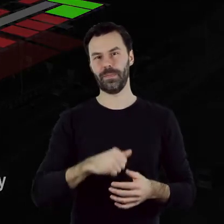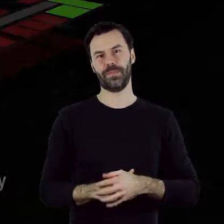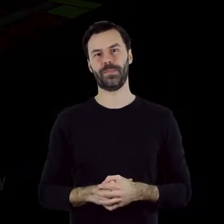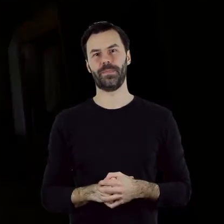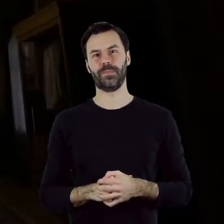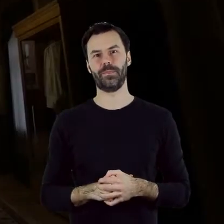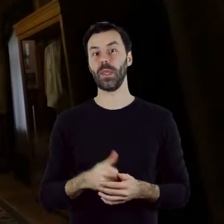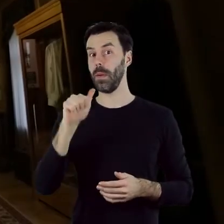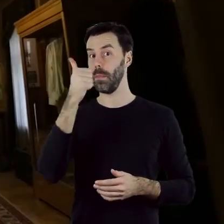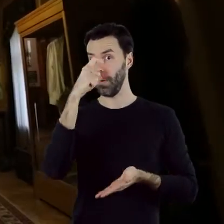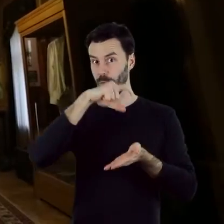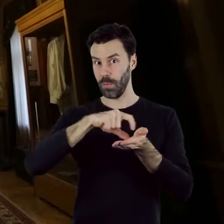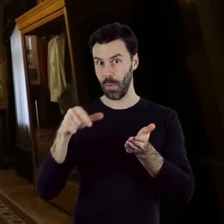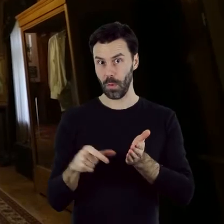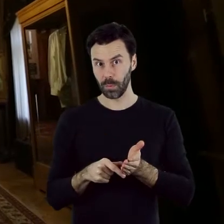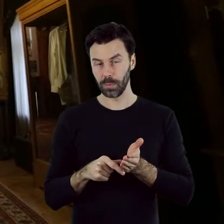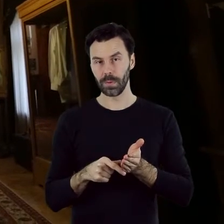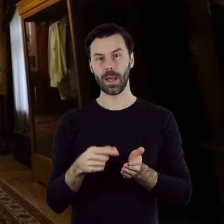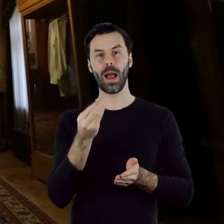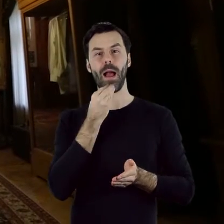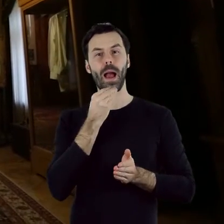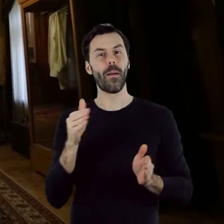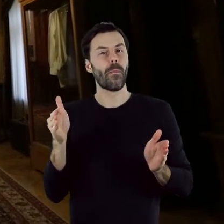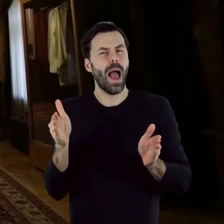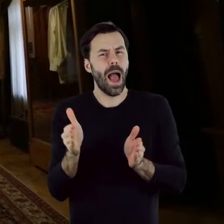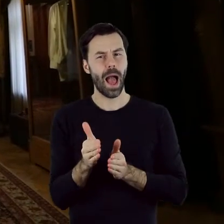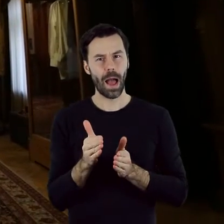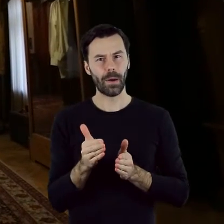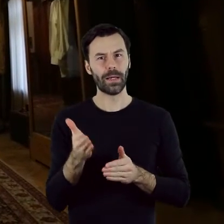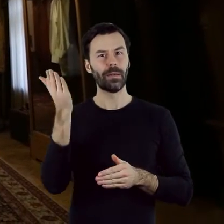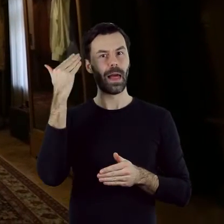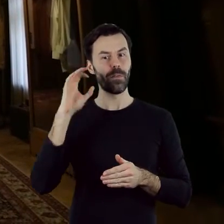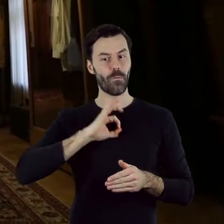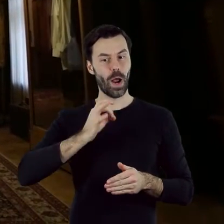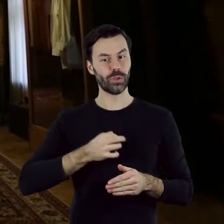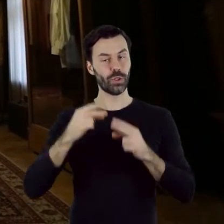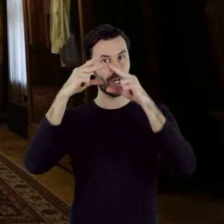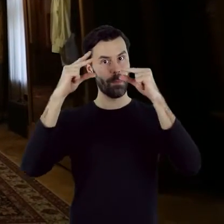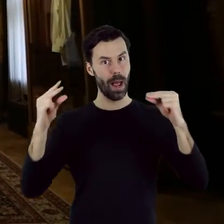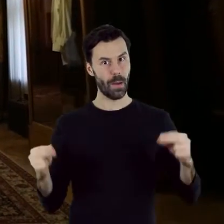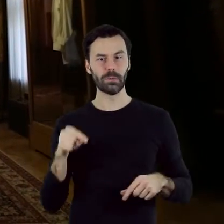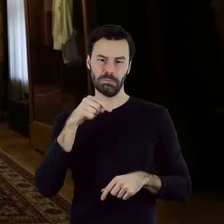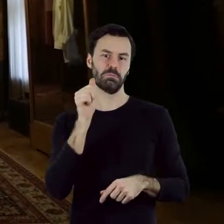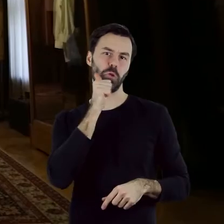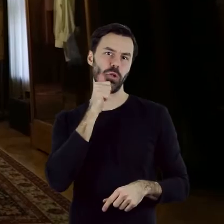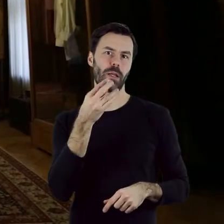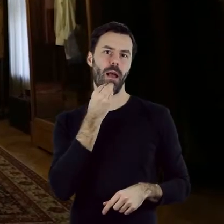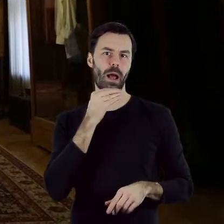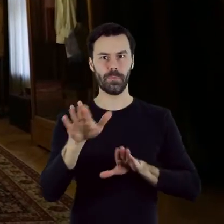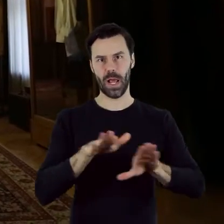Pierwszym z nich jest mała jadalnia, która służyła właścicielom pałacu do codziennych posiłków spożywanych